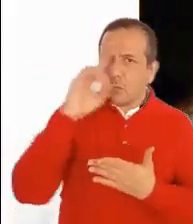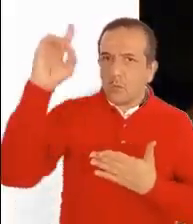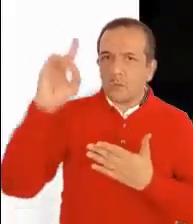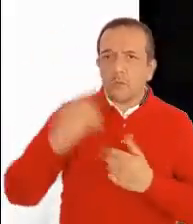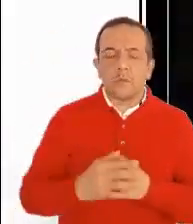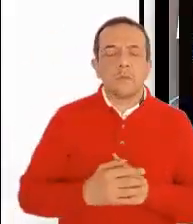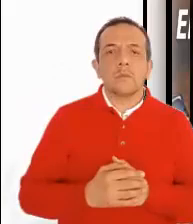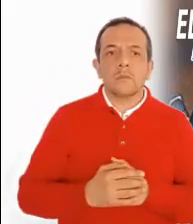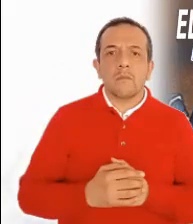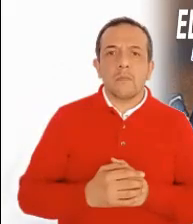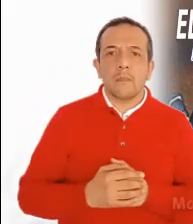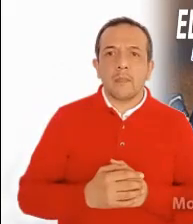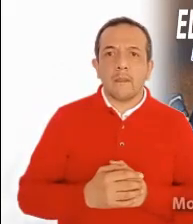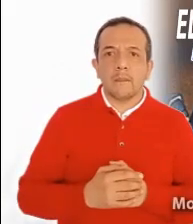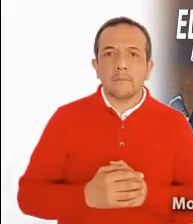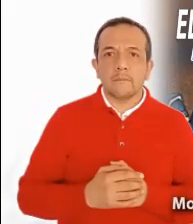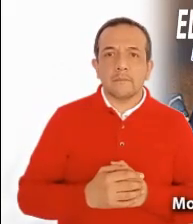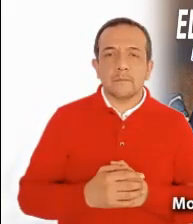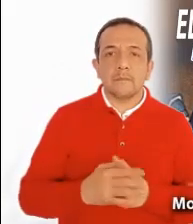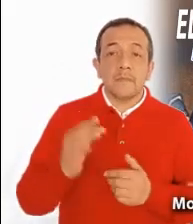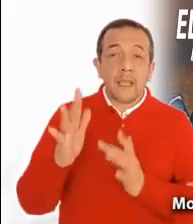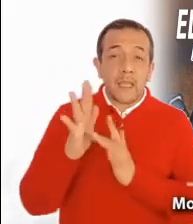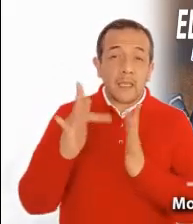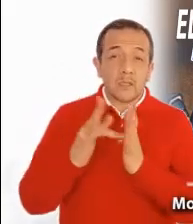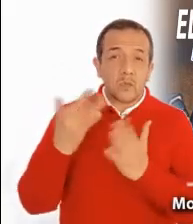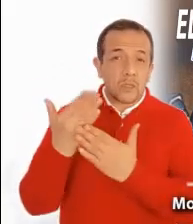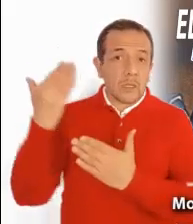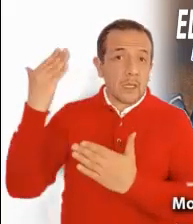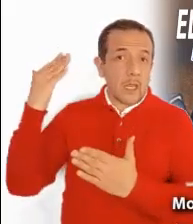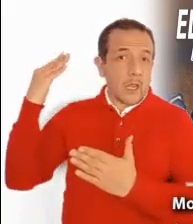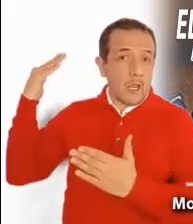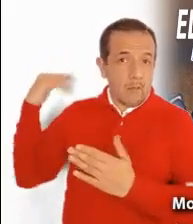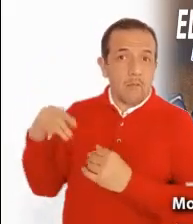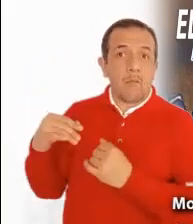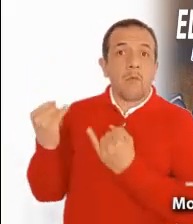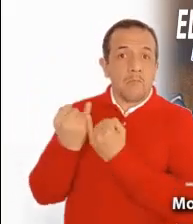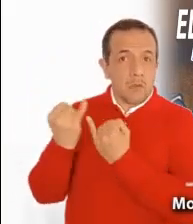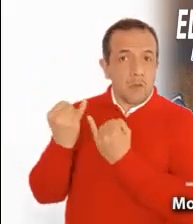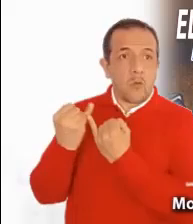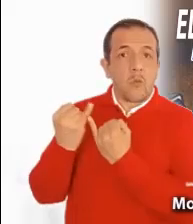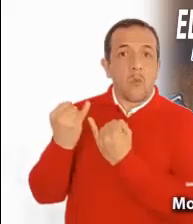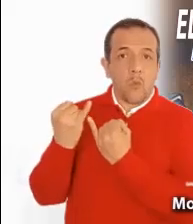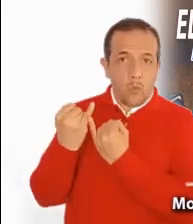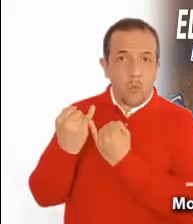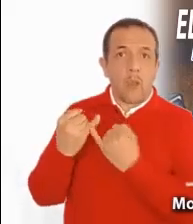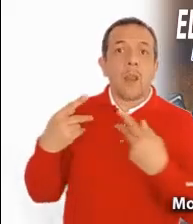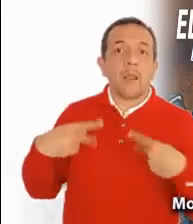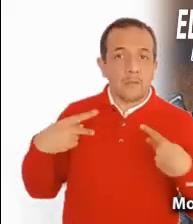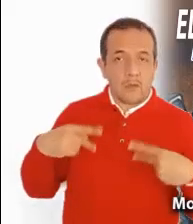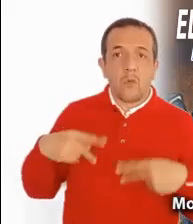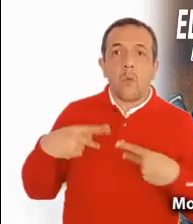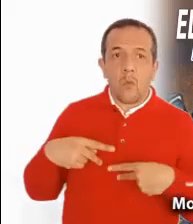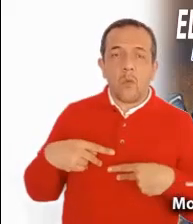del Señor. Ya desde tiempos de Jesús había entre algunas personas una concepción de Dios como tipo